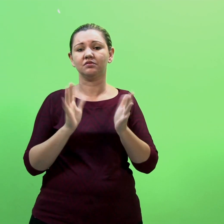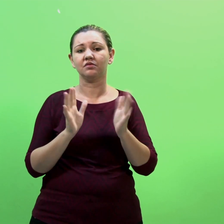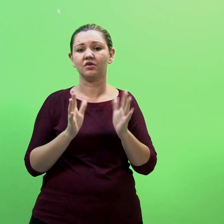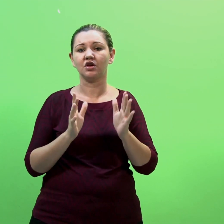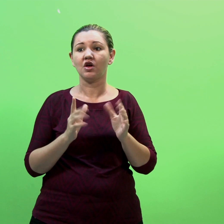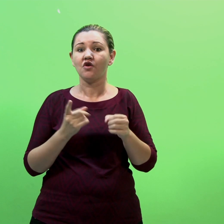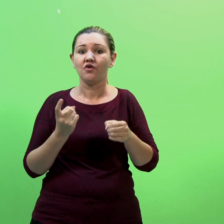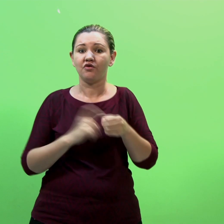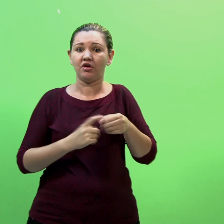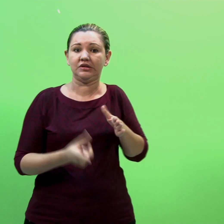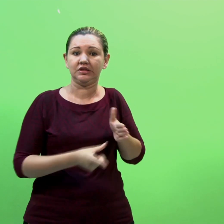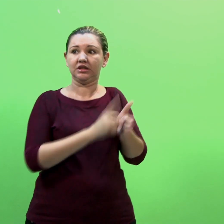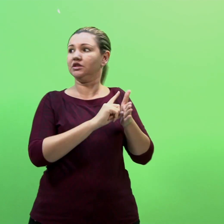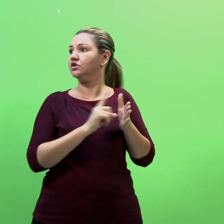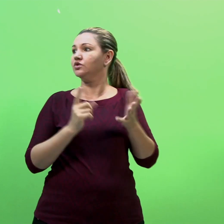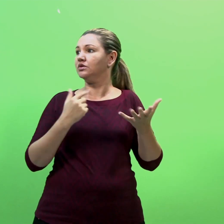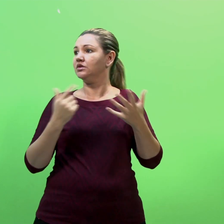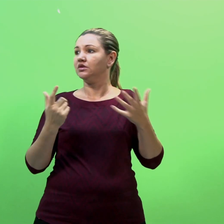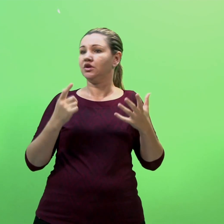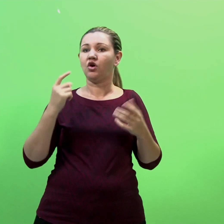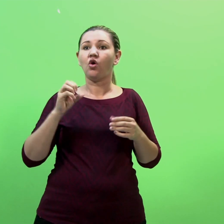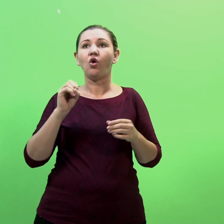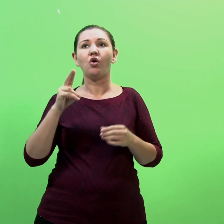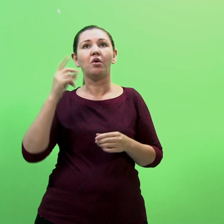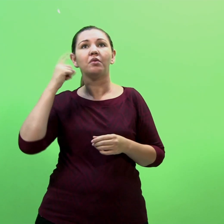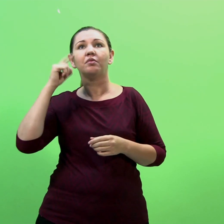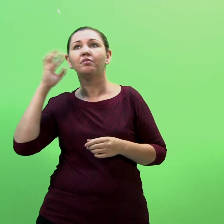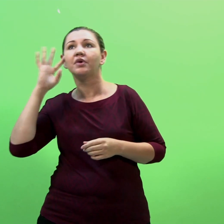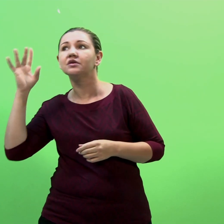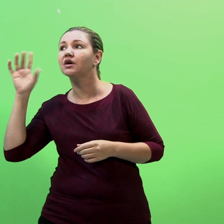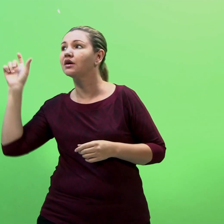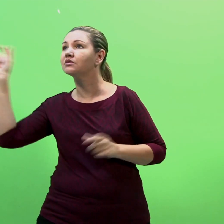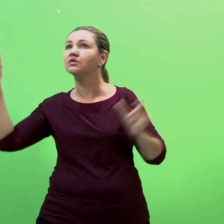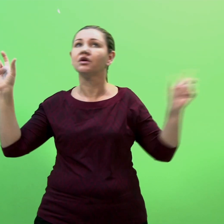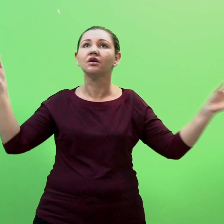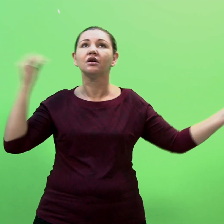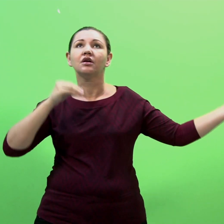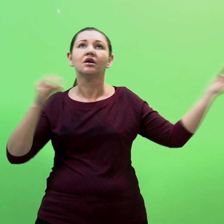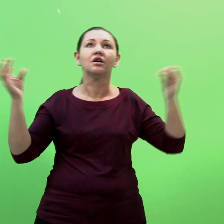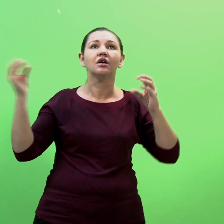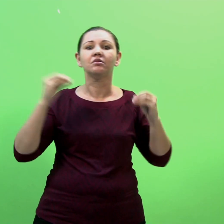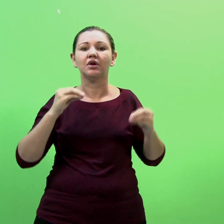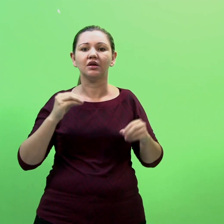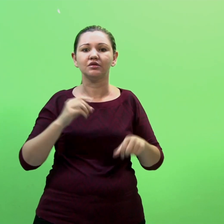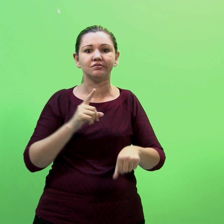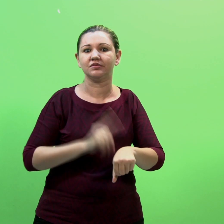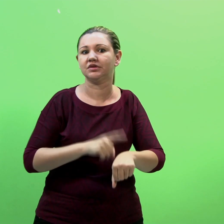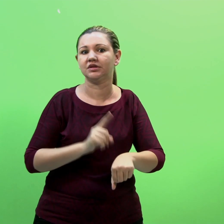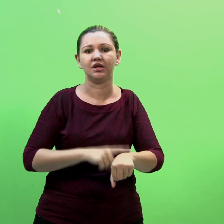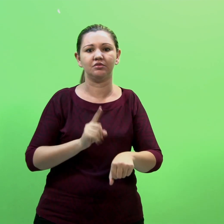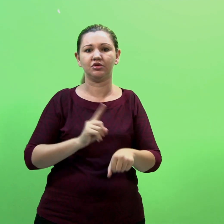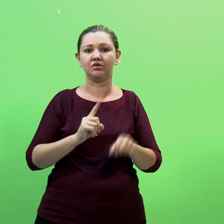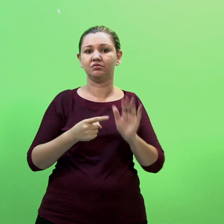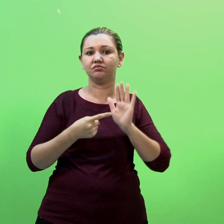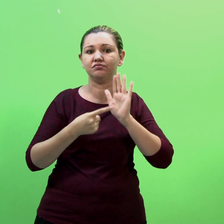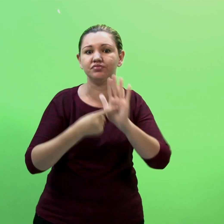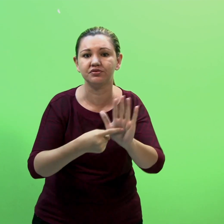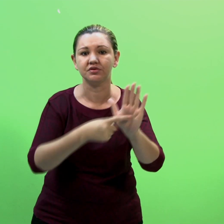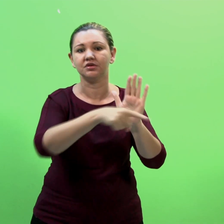Não podem voltar atrás em partes do discurso e raramente podem incorporar feedback de outros Ou rever o